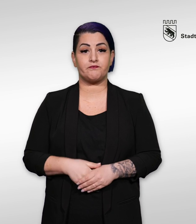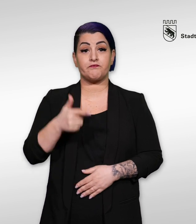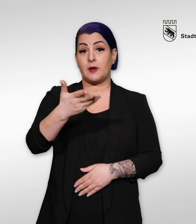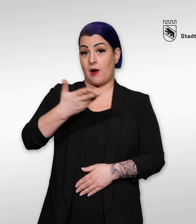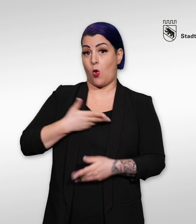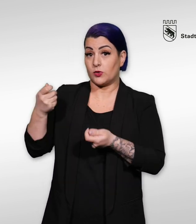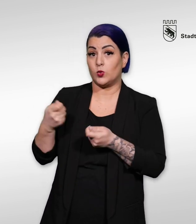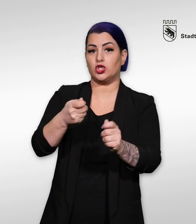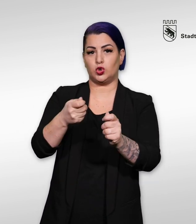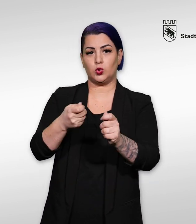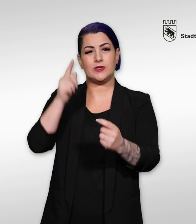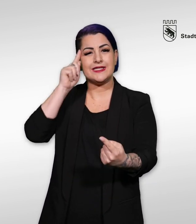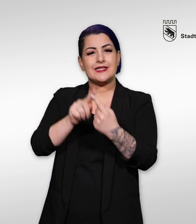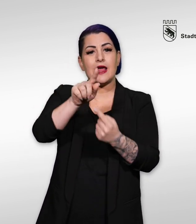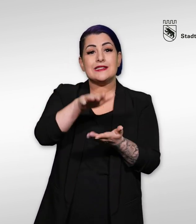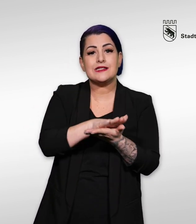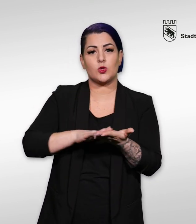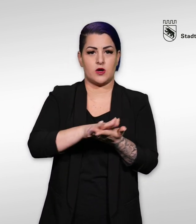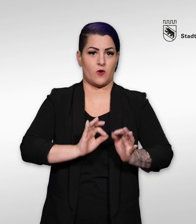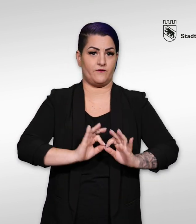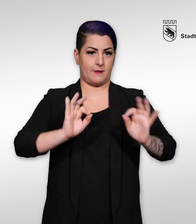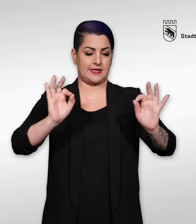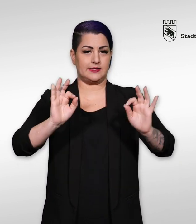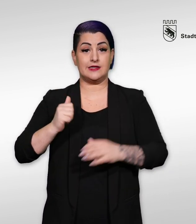Und Sie erhalten Unterstützung, damit sich Ihre Situation verbessert.